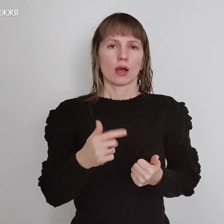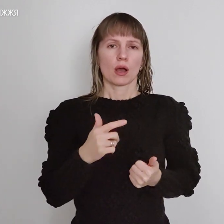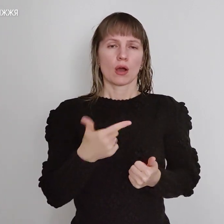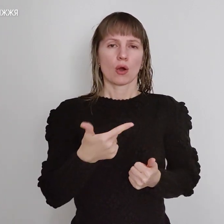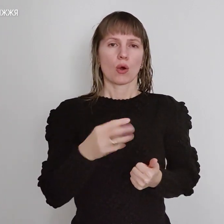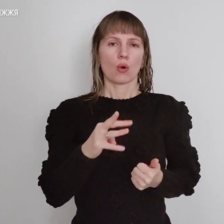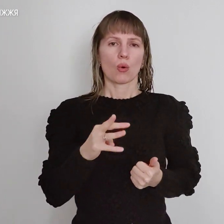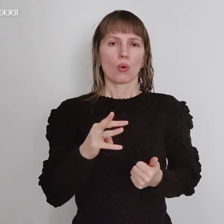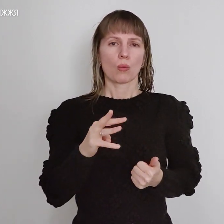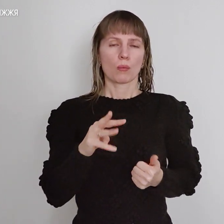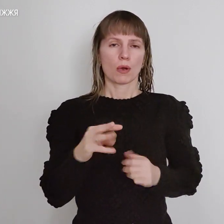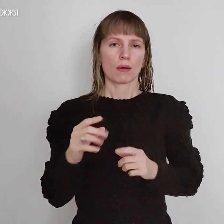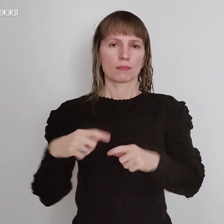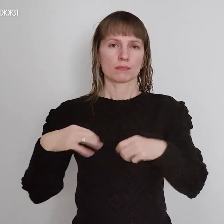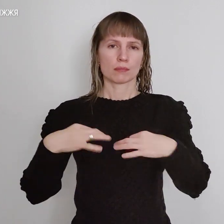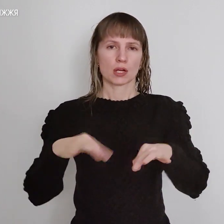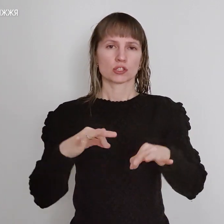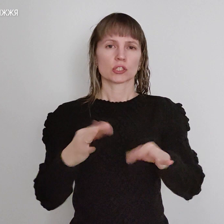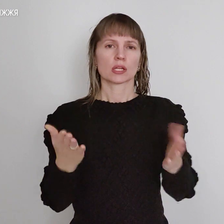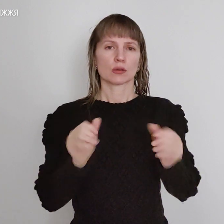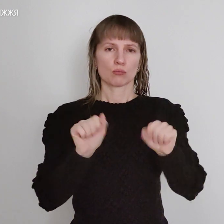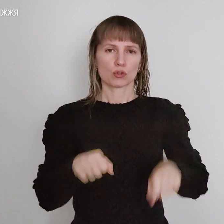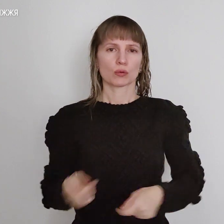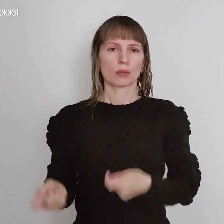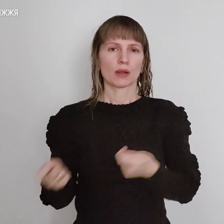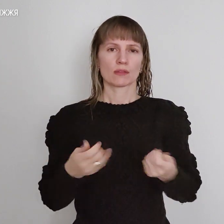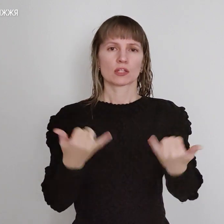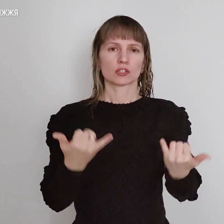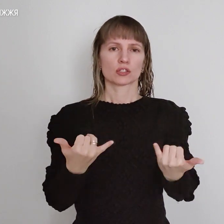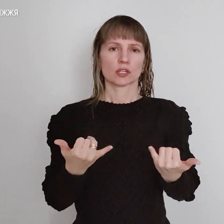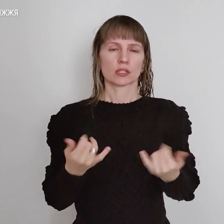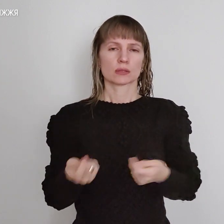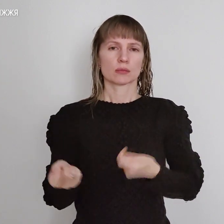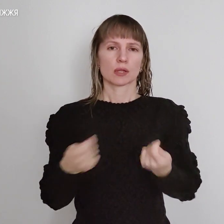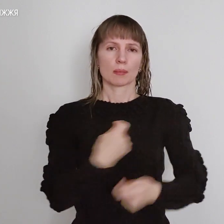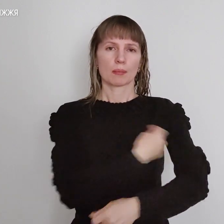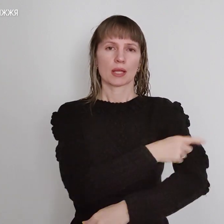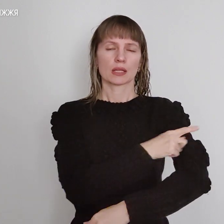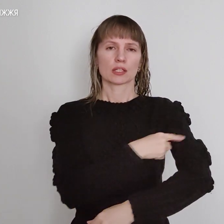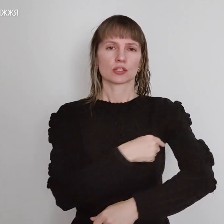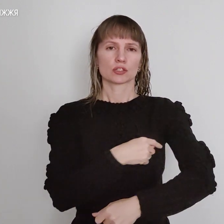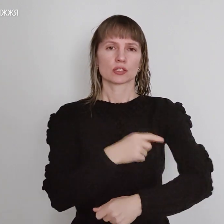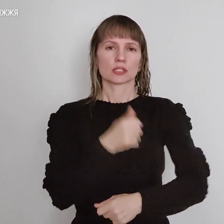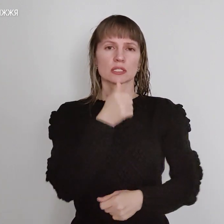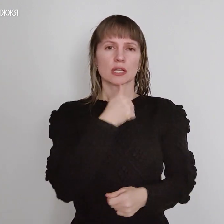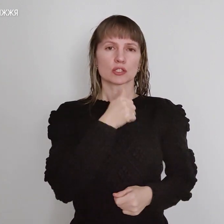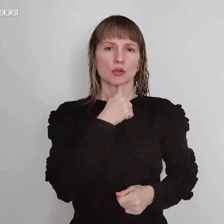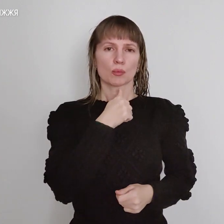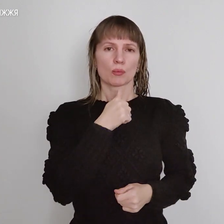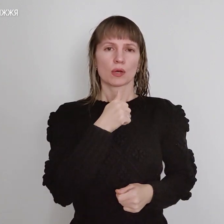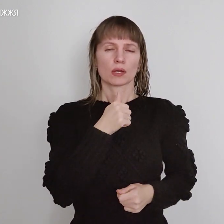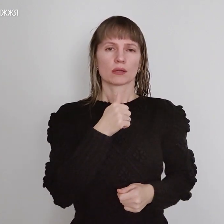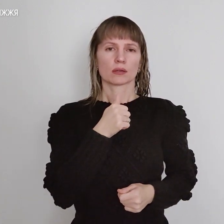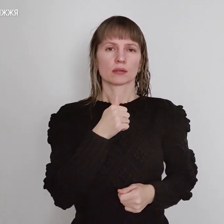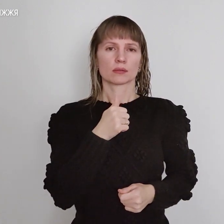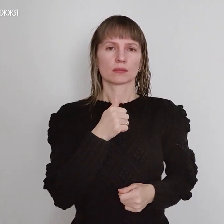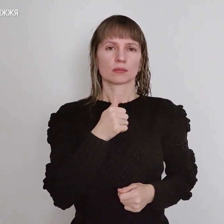які може бути станете, зараз приймати на це медичні засоби для людей